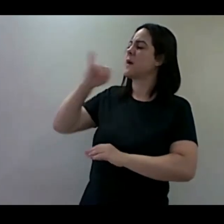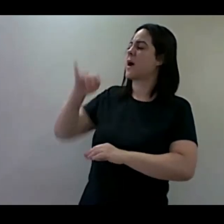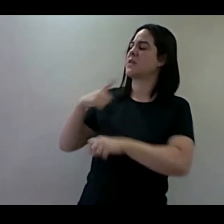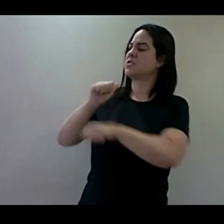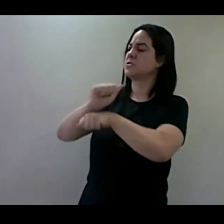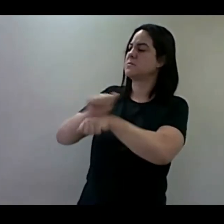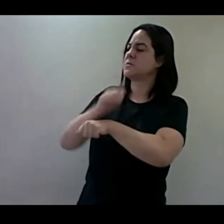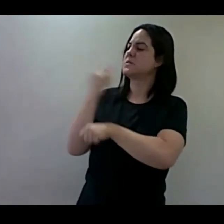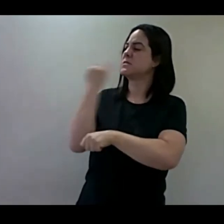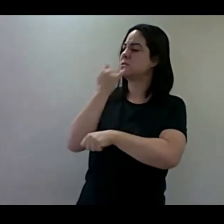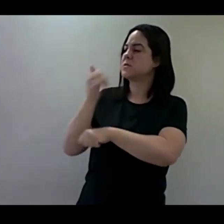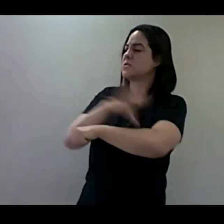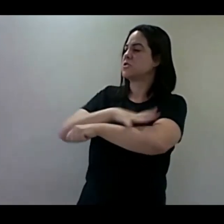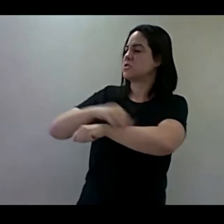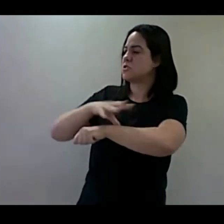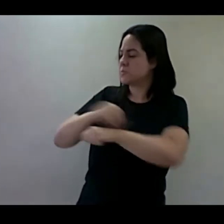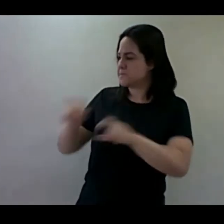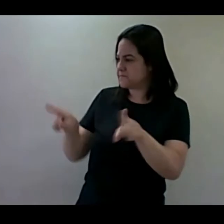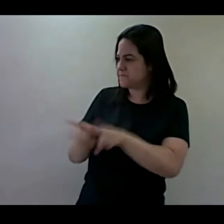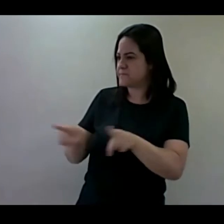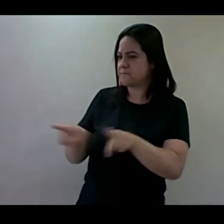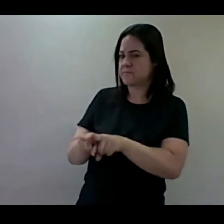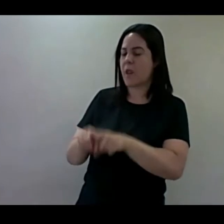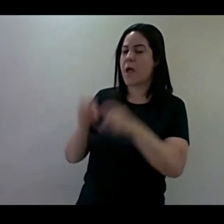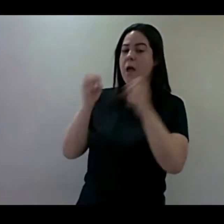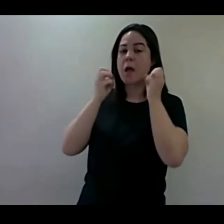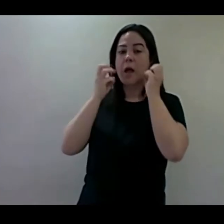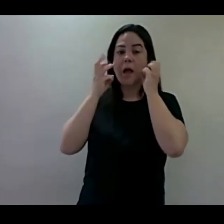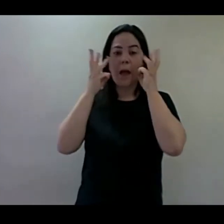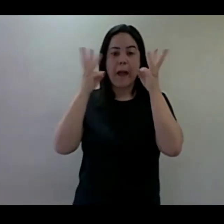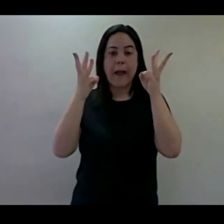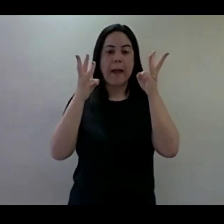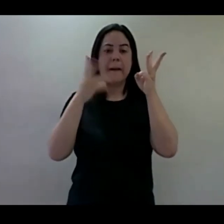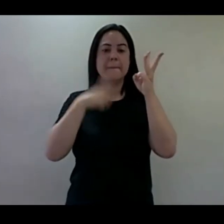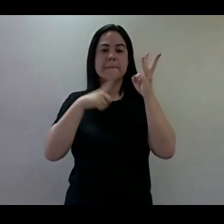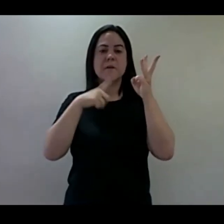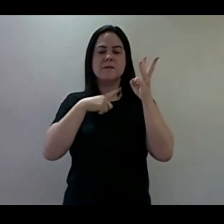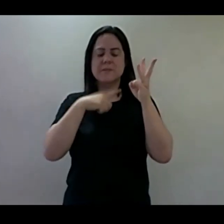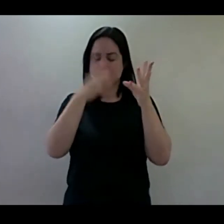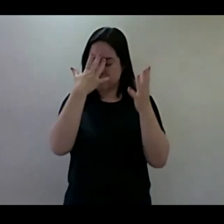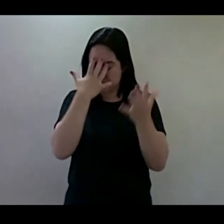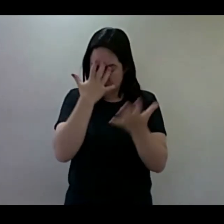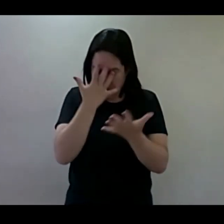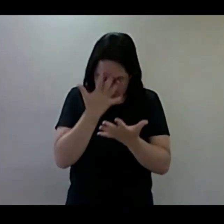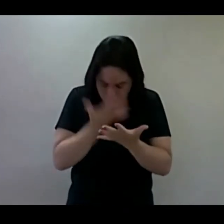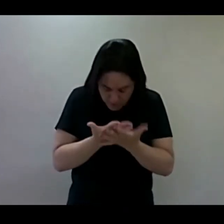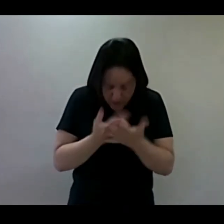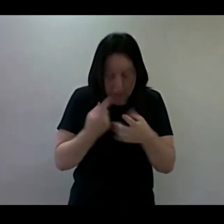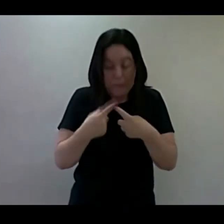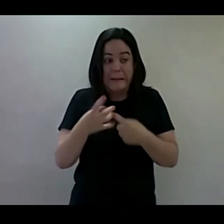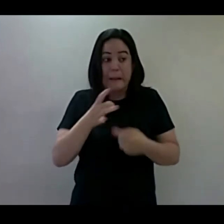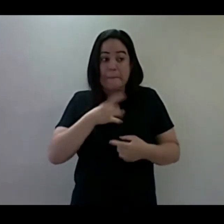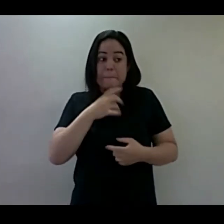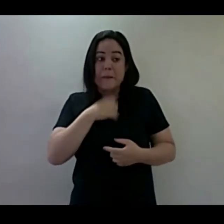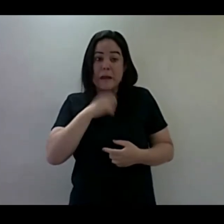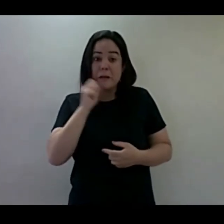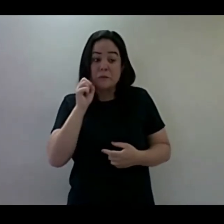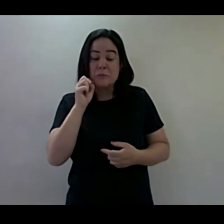Jacó. Então Moisés cobriu o rosto, pois teve medo de olhar para Deus. E essa